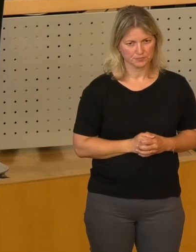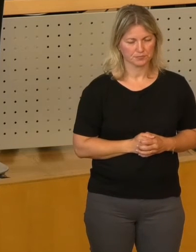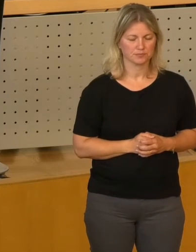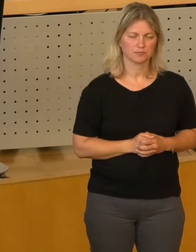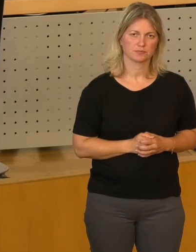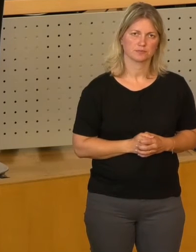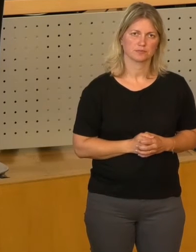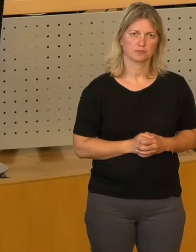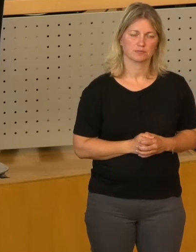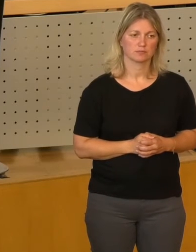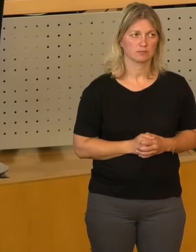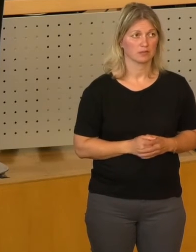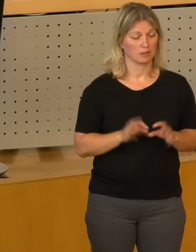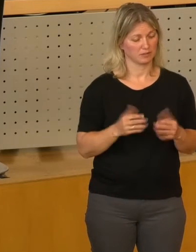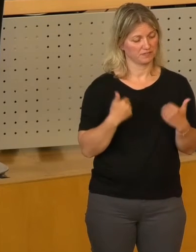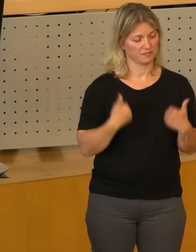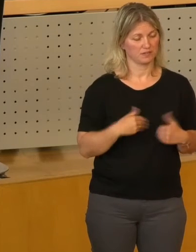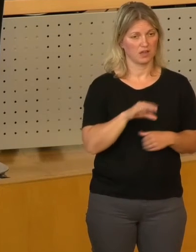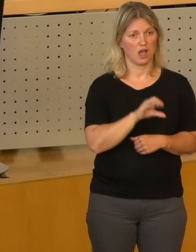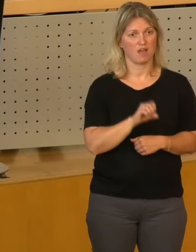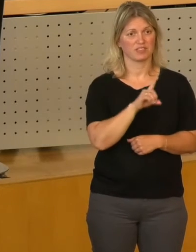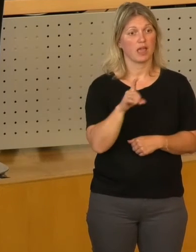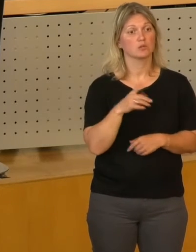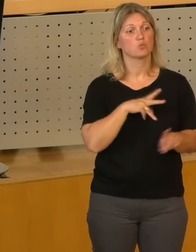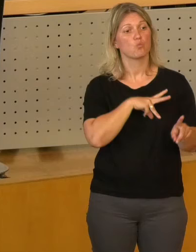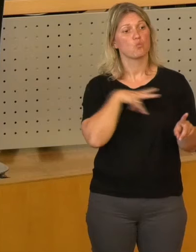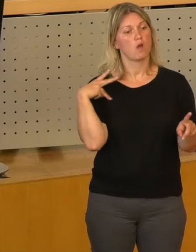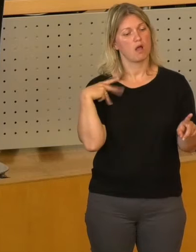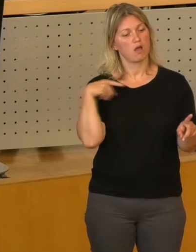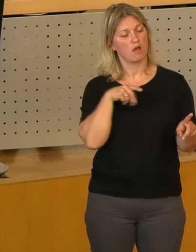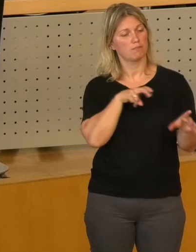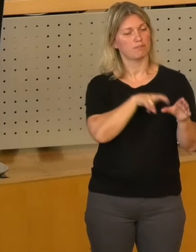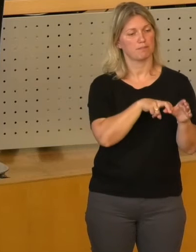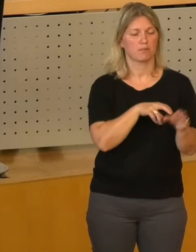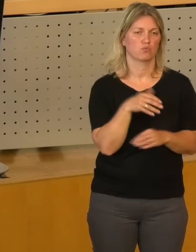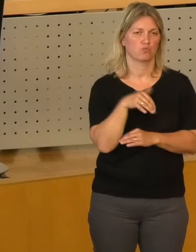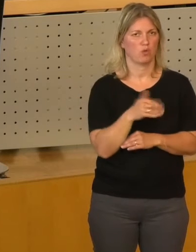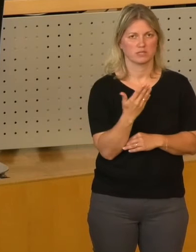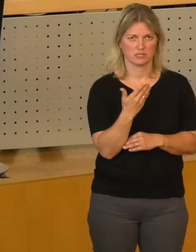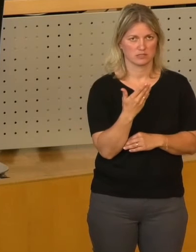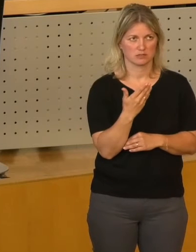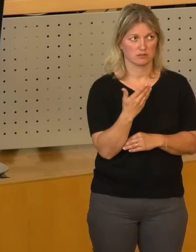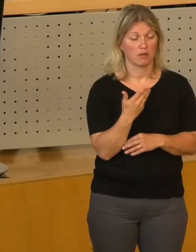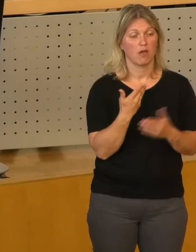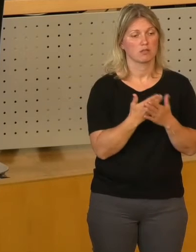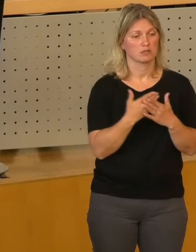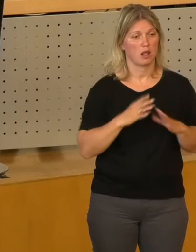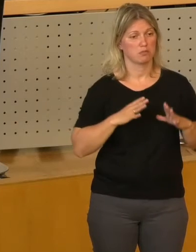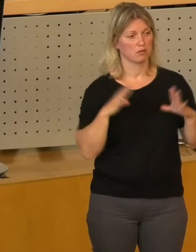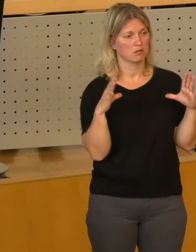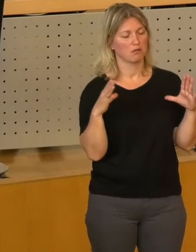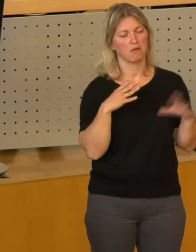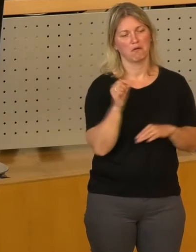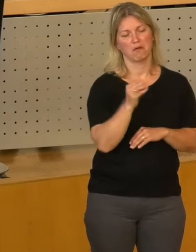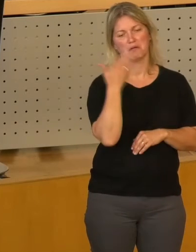wir als AfD auch noch gar nicht so lange dabei sind, werden wir uns auch wirklich davor hüten, klug zu schätzen,